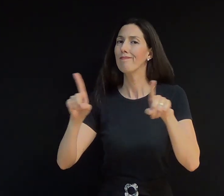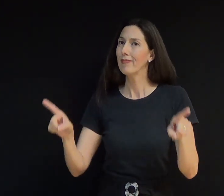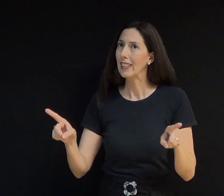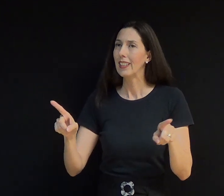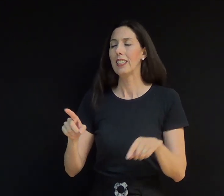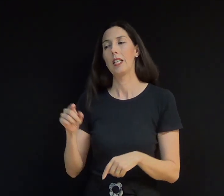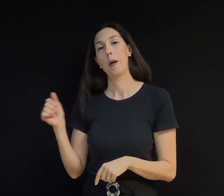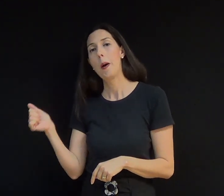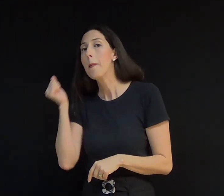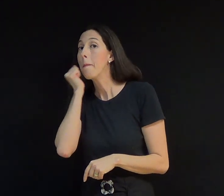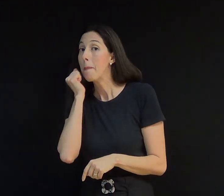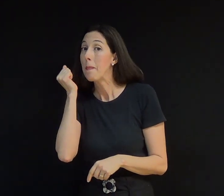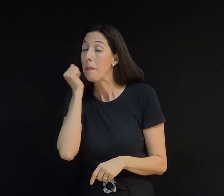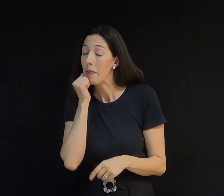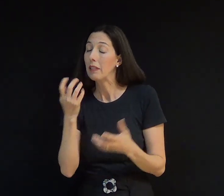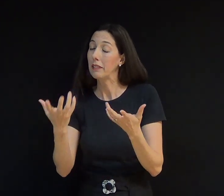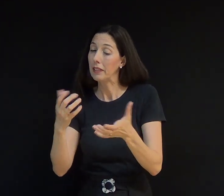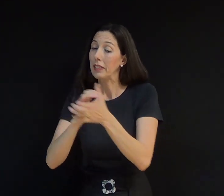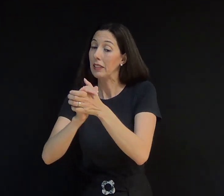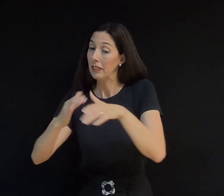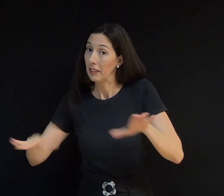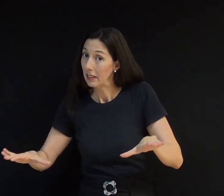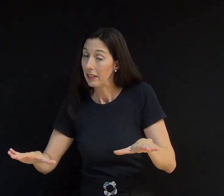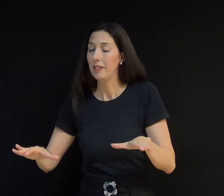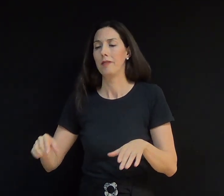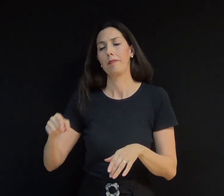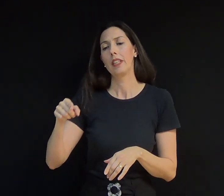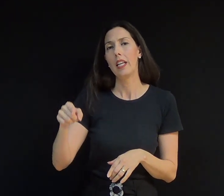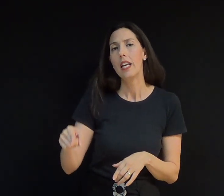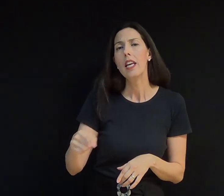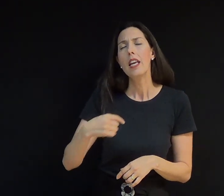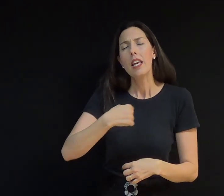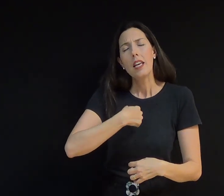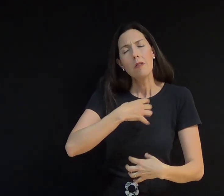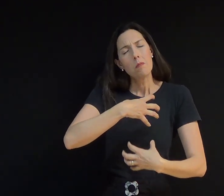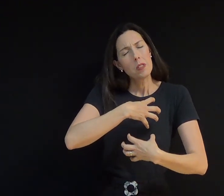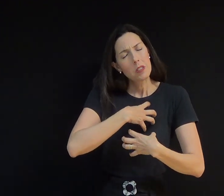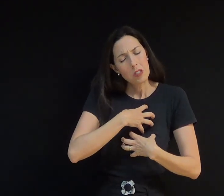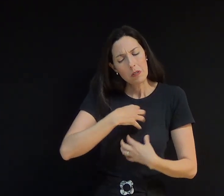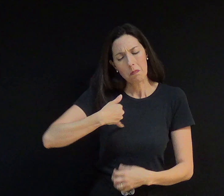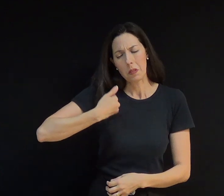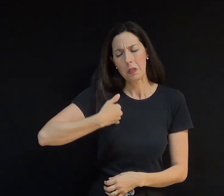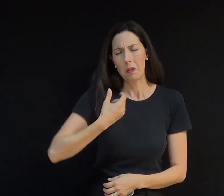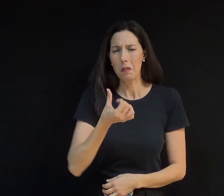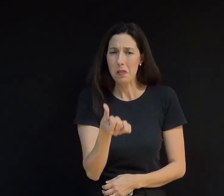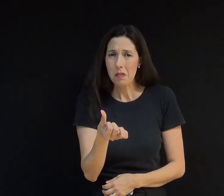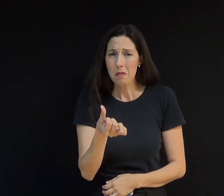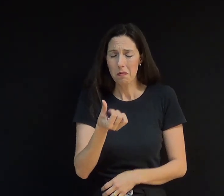de tudo, deixando vazio e dor para mim. Uma criança de seis anos, papai se foi.